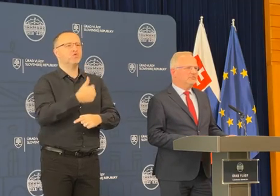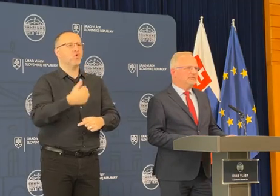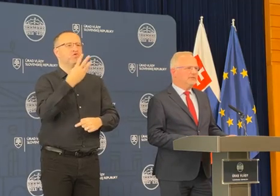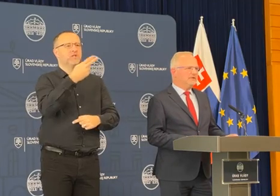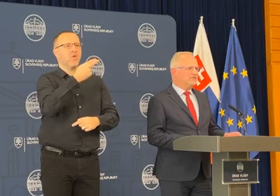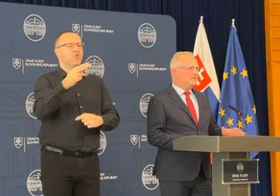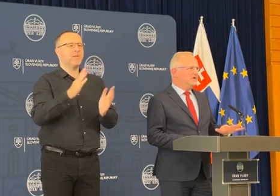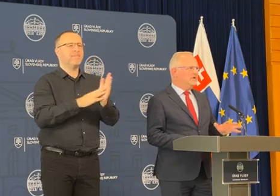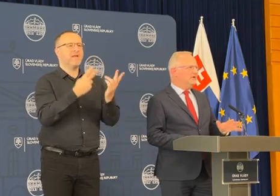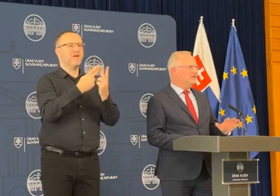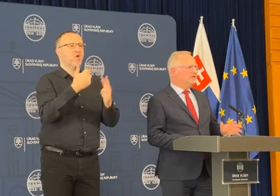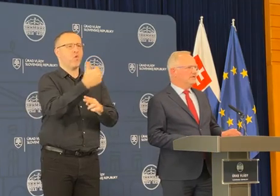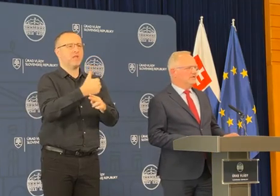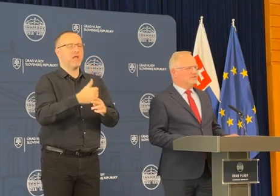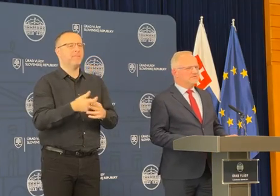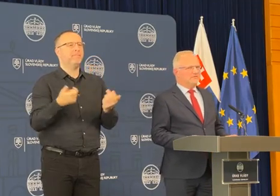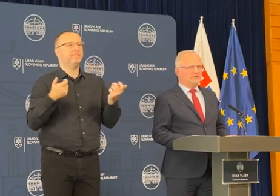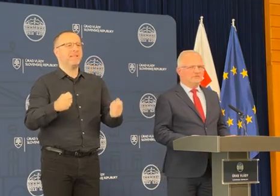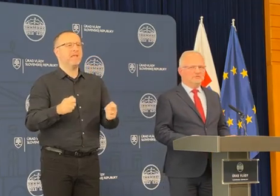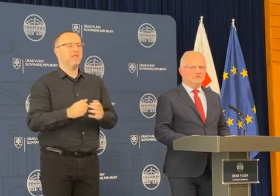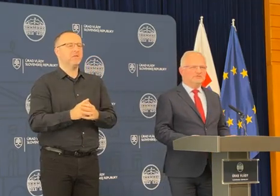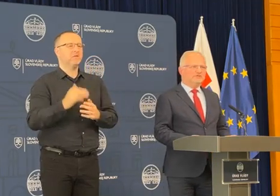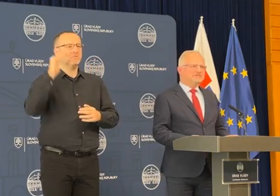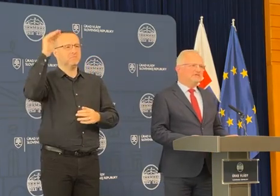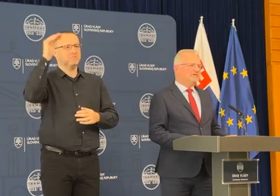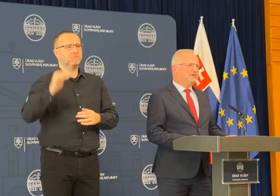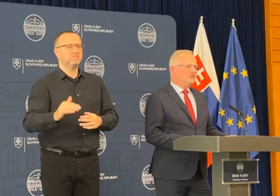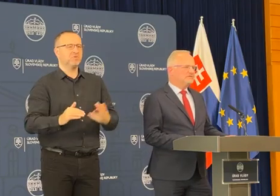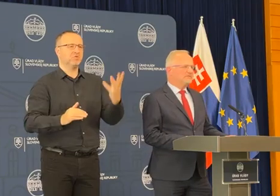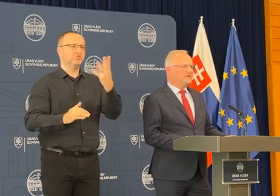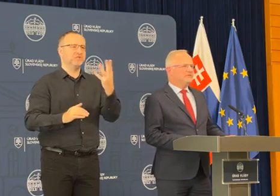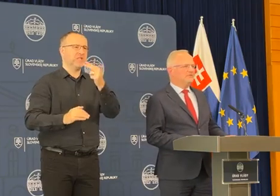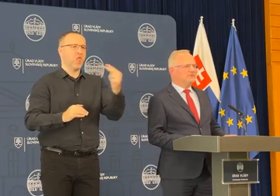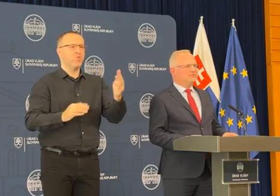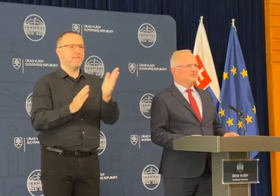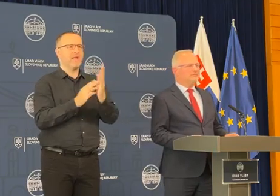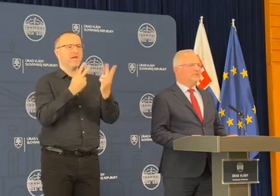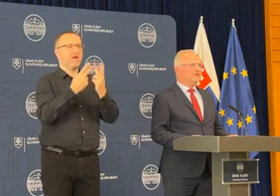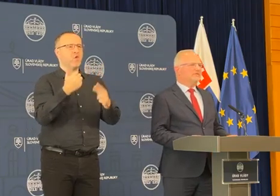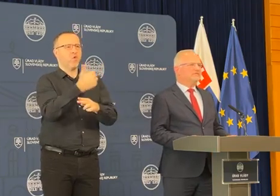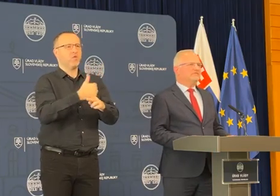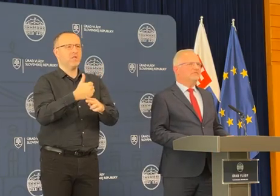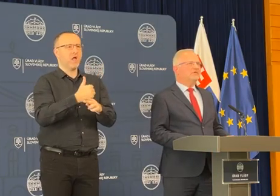megawatt hodinu. Pri plyne je to niekde, osciluje to okolo 40 eur za megawatt hodinu, čo je veľmi priaznivý vývoj.